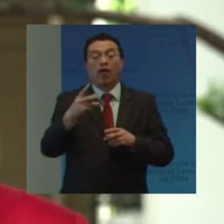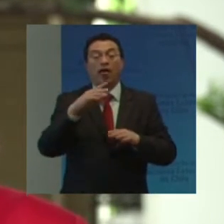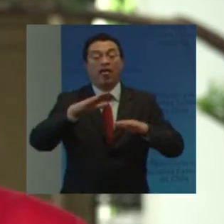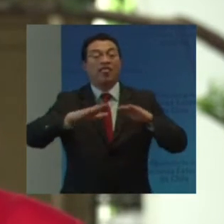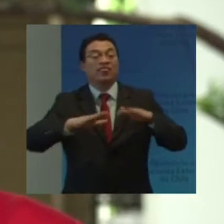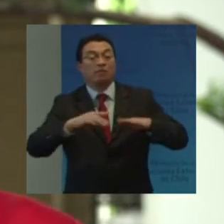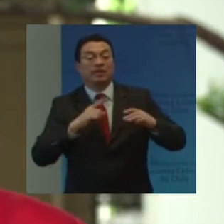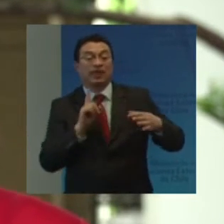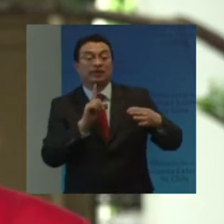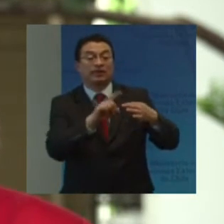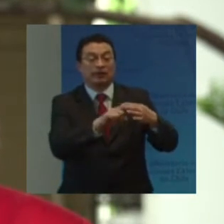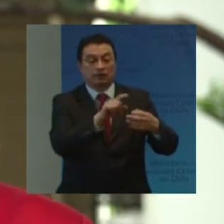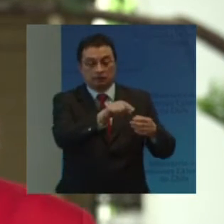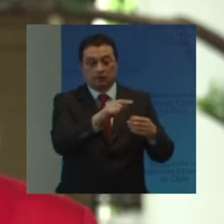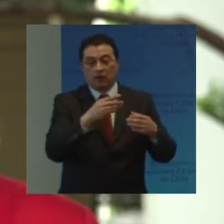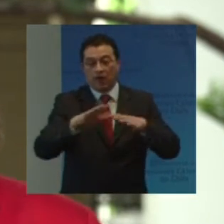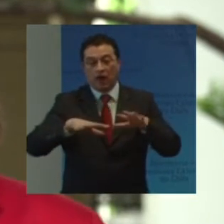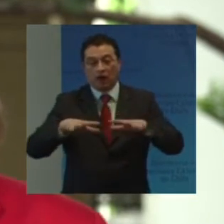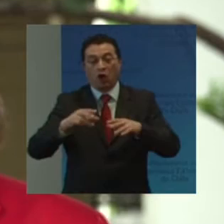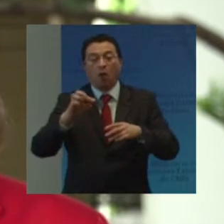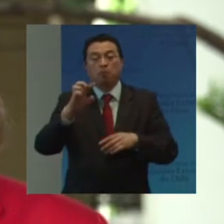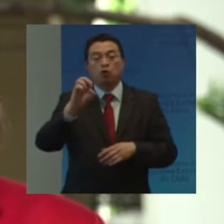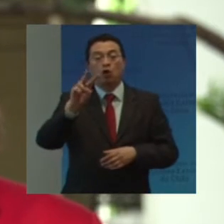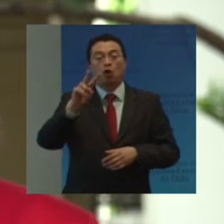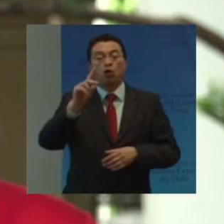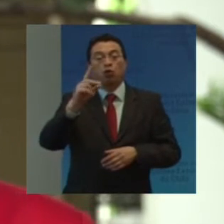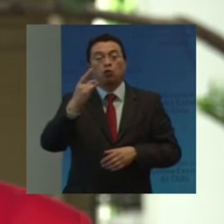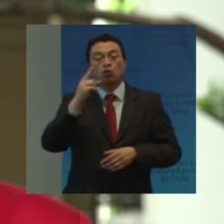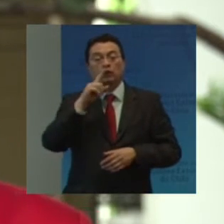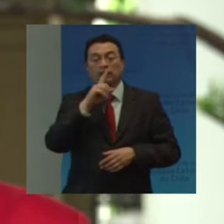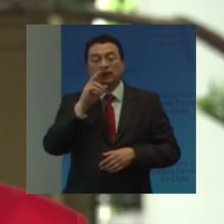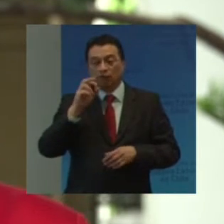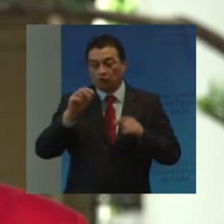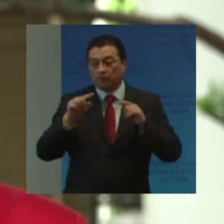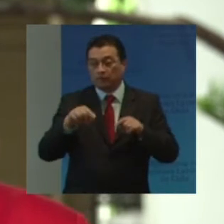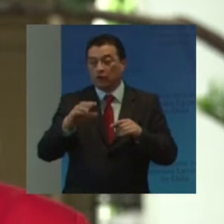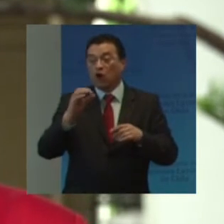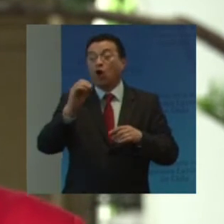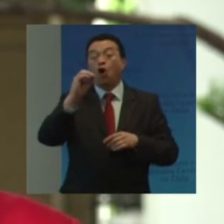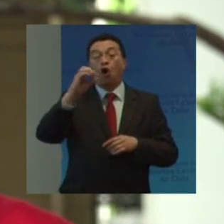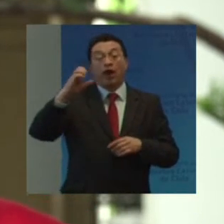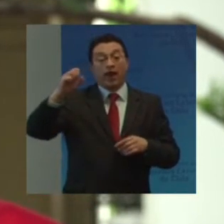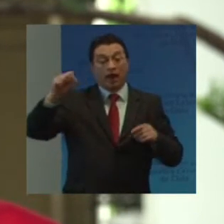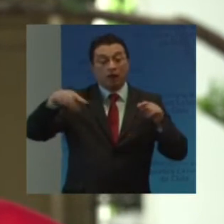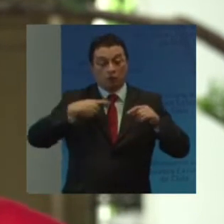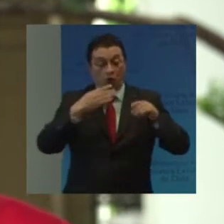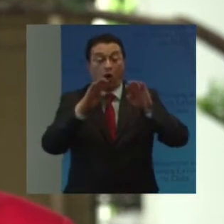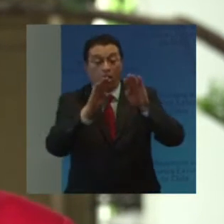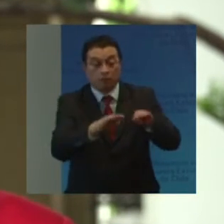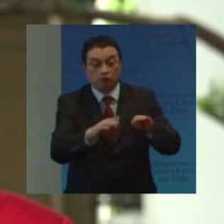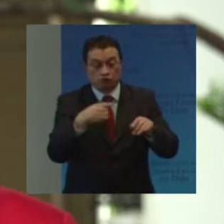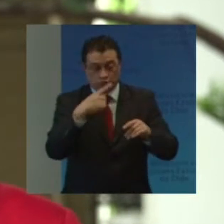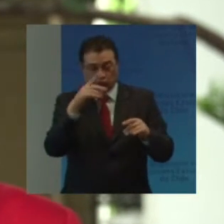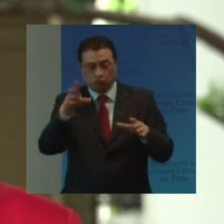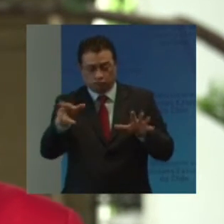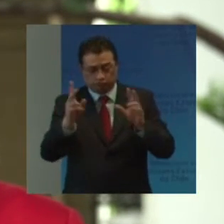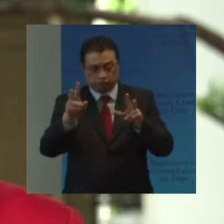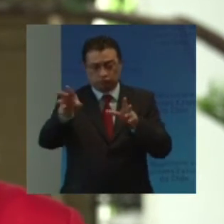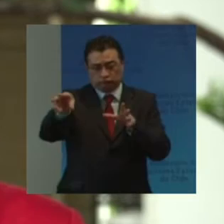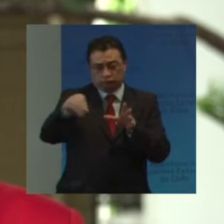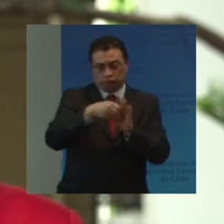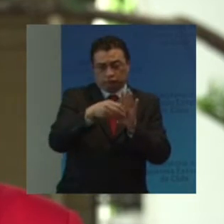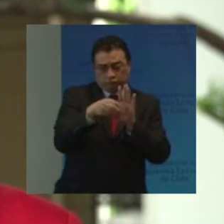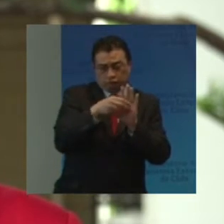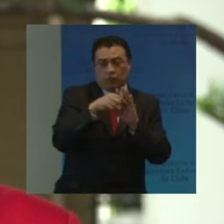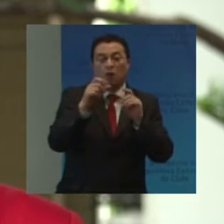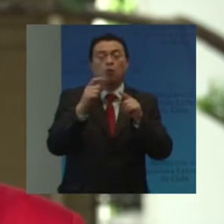Al actor productivo Conscientes del impacto De esta convención En la OEA Hemos apoyado Su implementación A partir